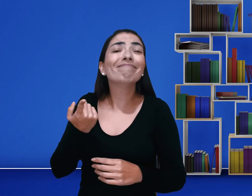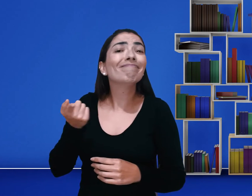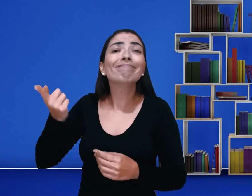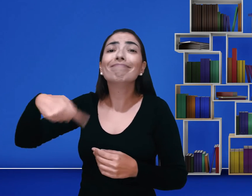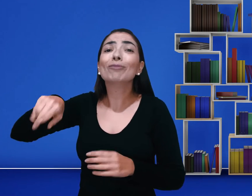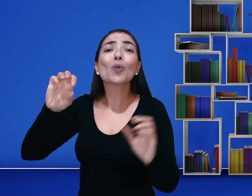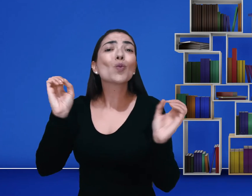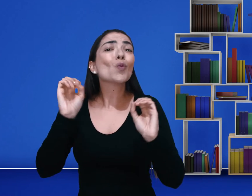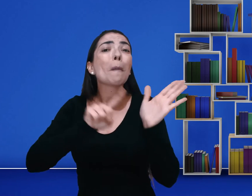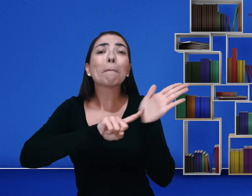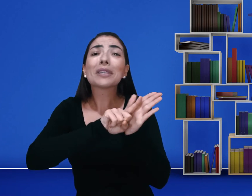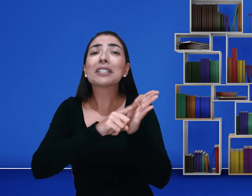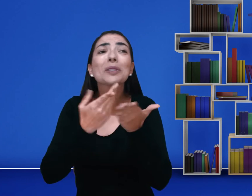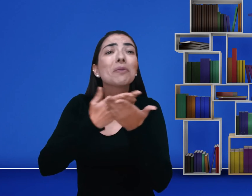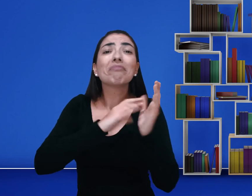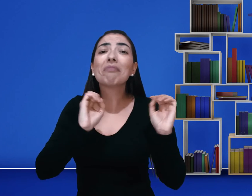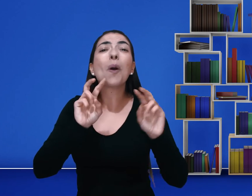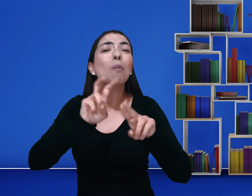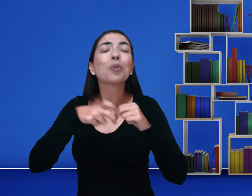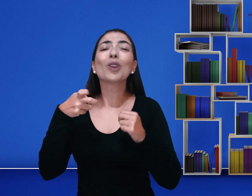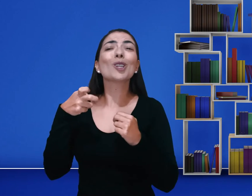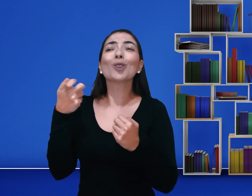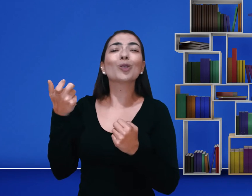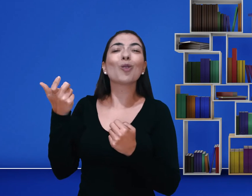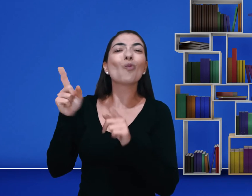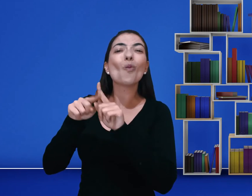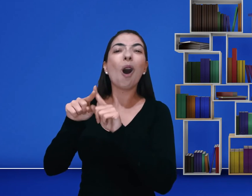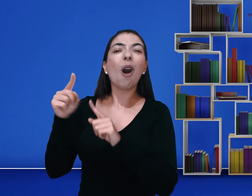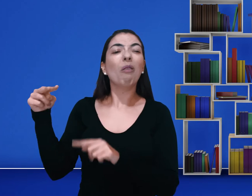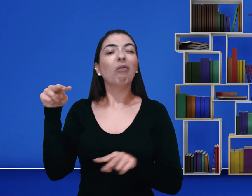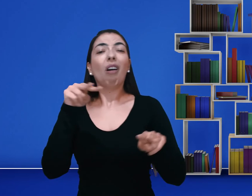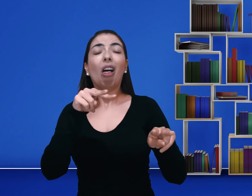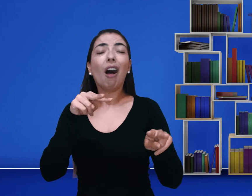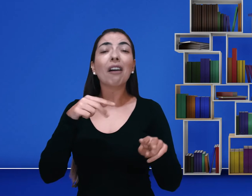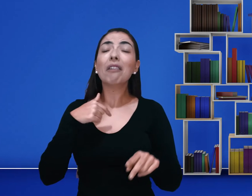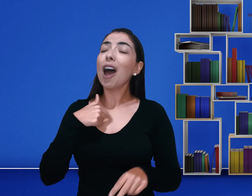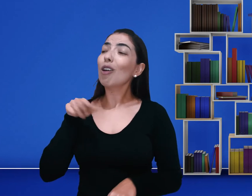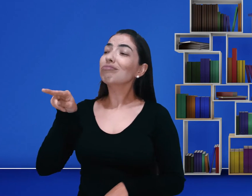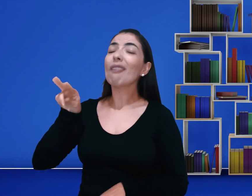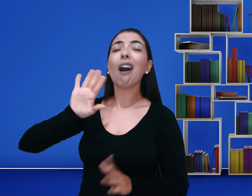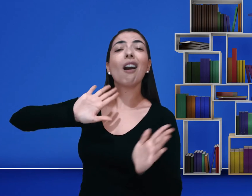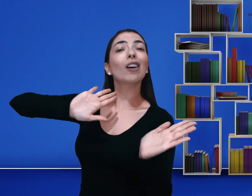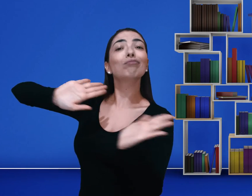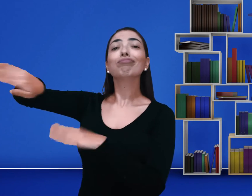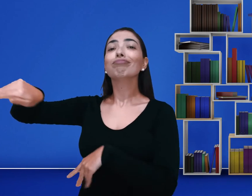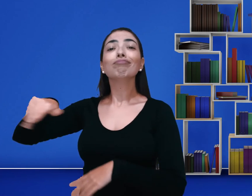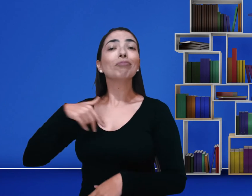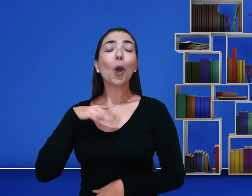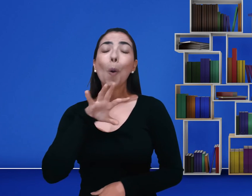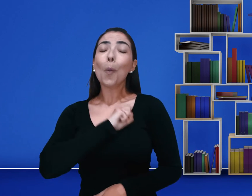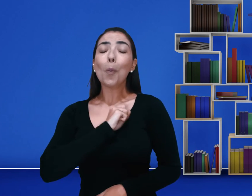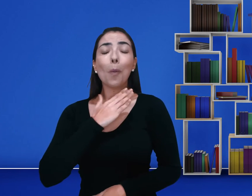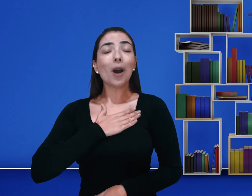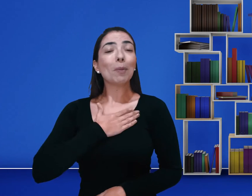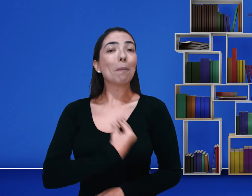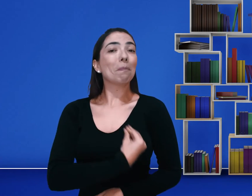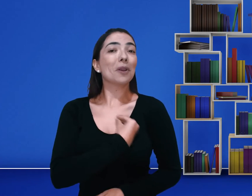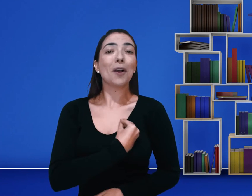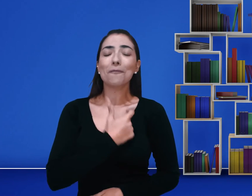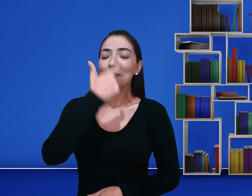Eles não sabem. Por isso que quando eles me olham, eu deixo para lá. Porque eu amo a minha